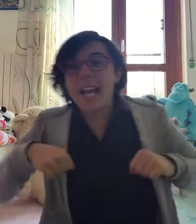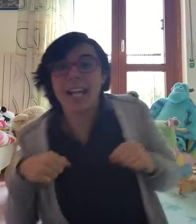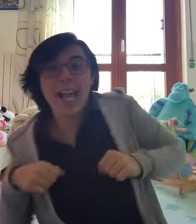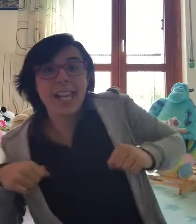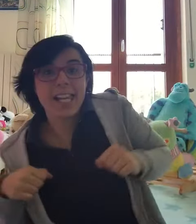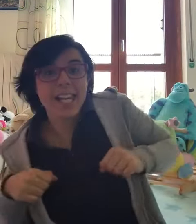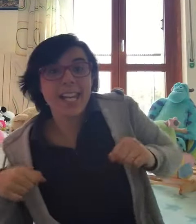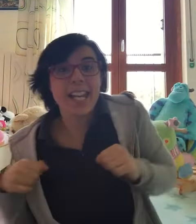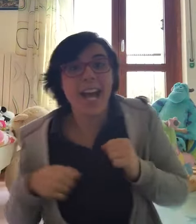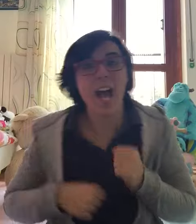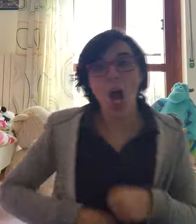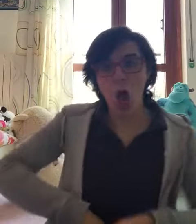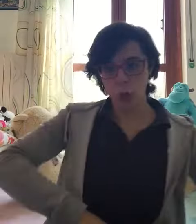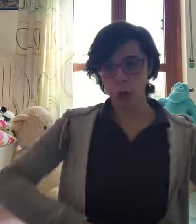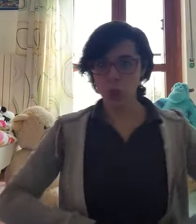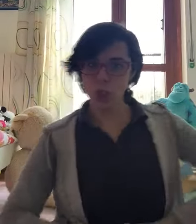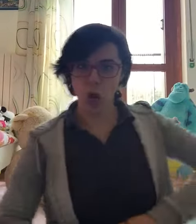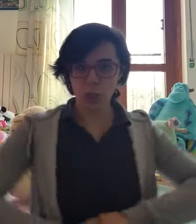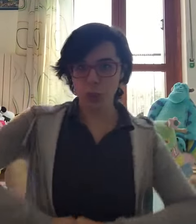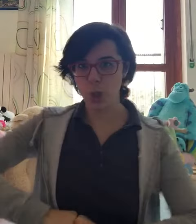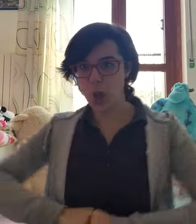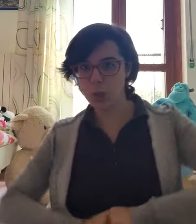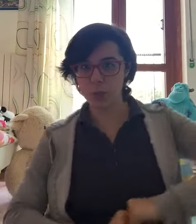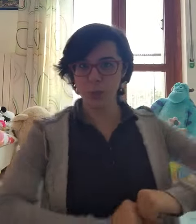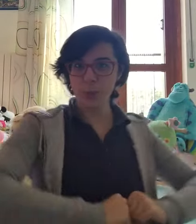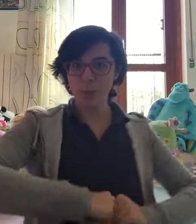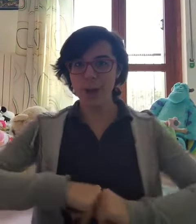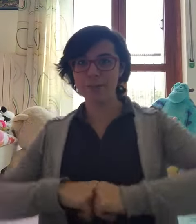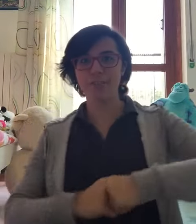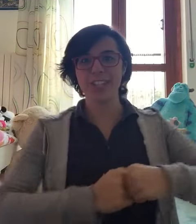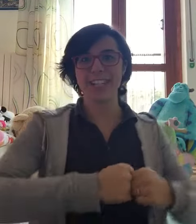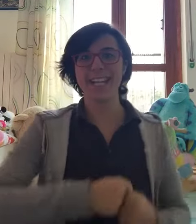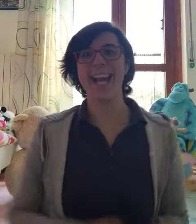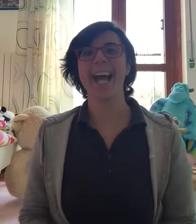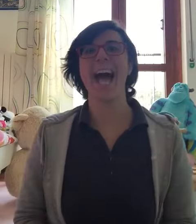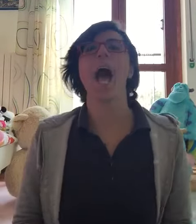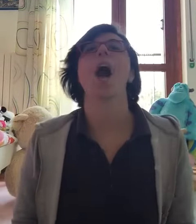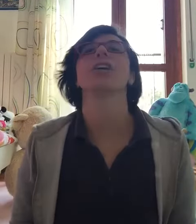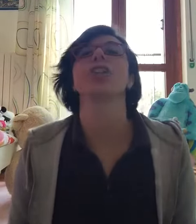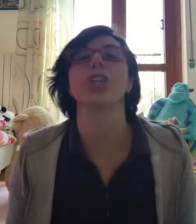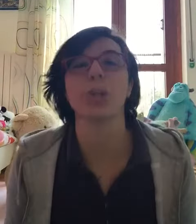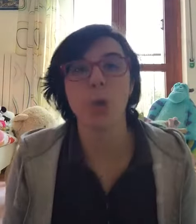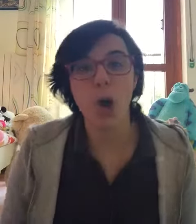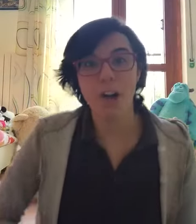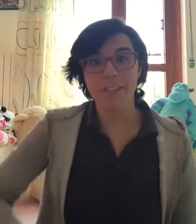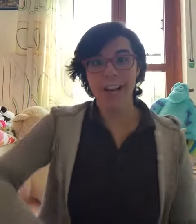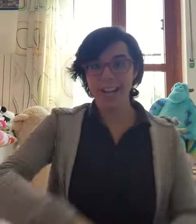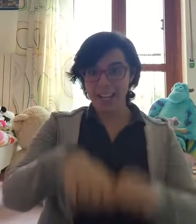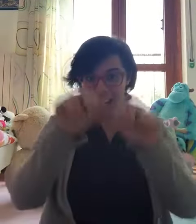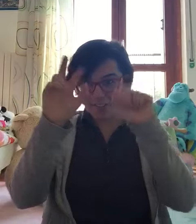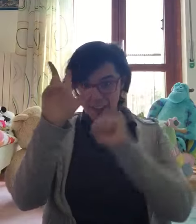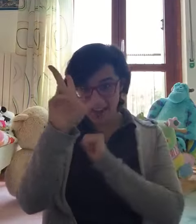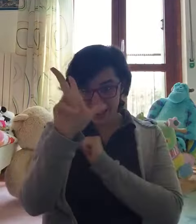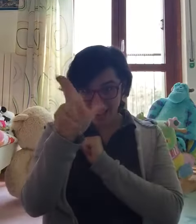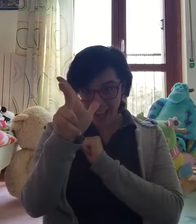gallina di razza sopraffina, di uova ne fa tre